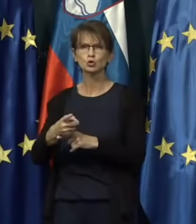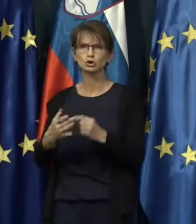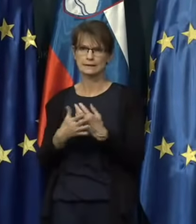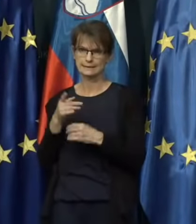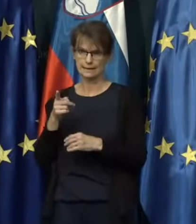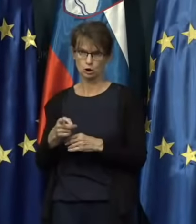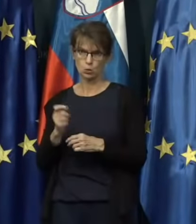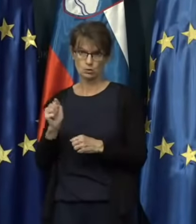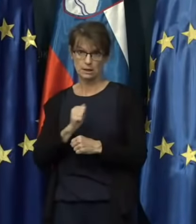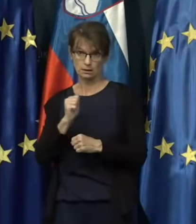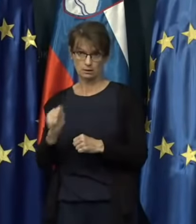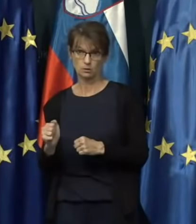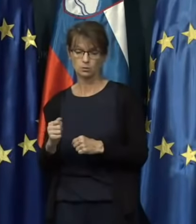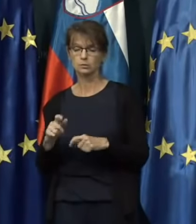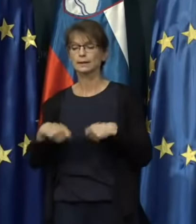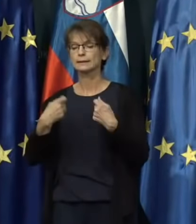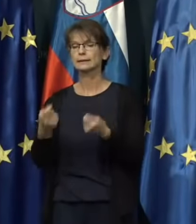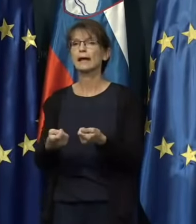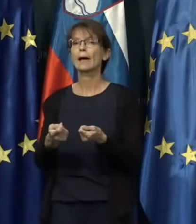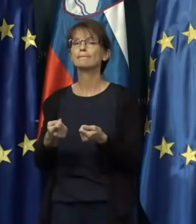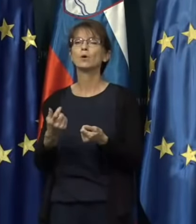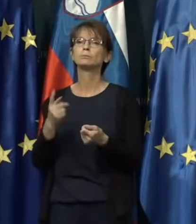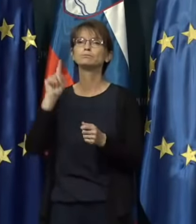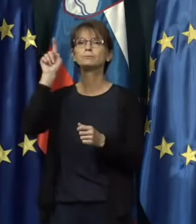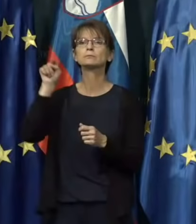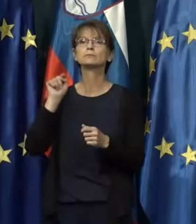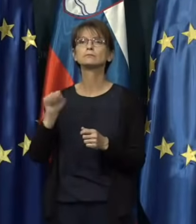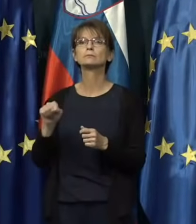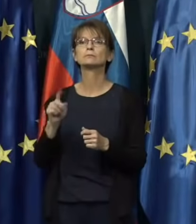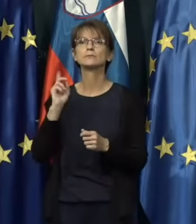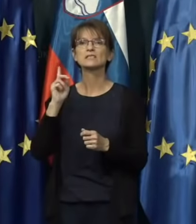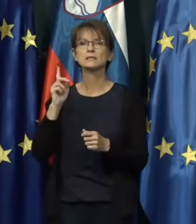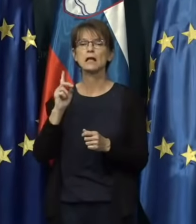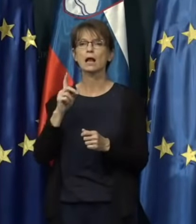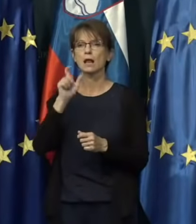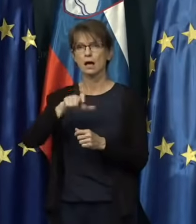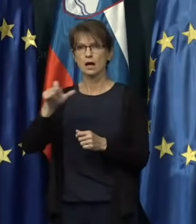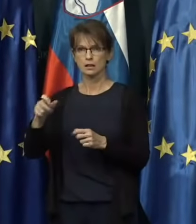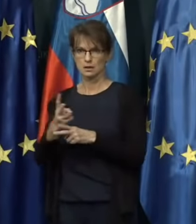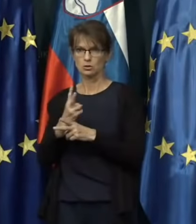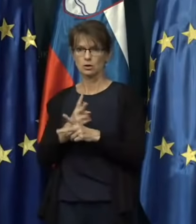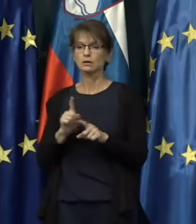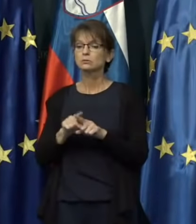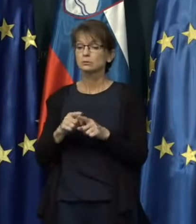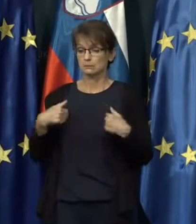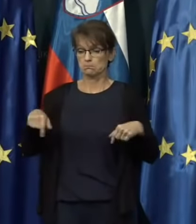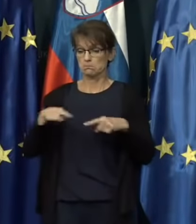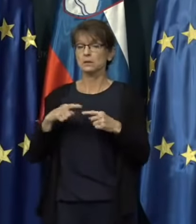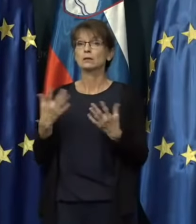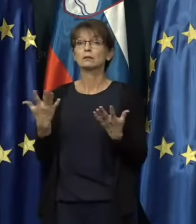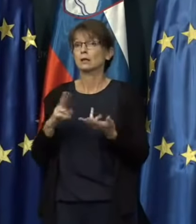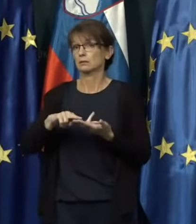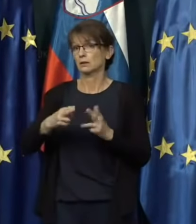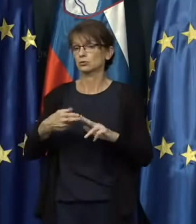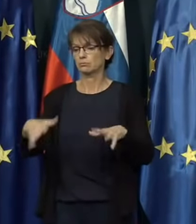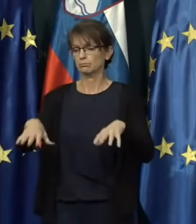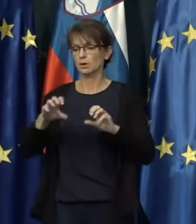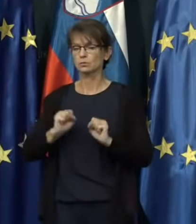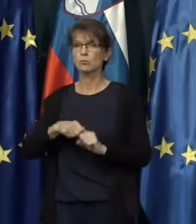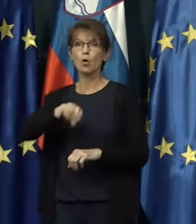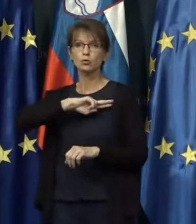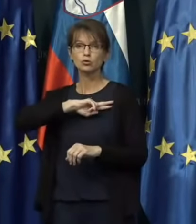damo signal državljanom, da tudi na nek način prevzemamo odgovornost s svojimi